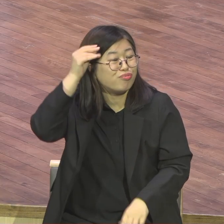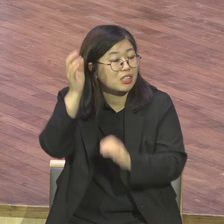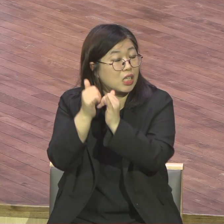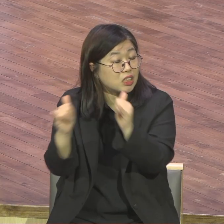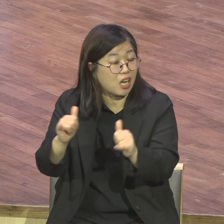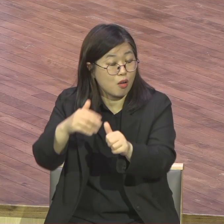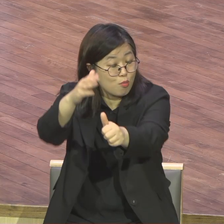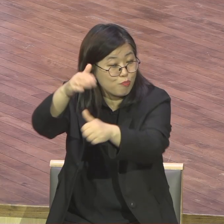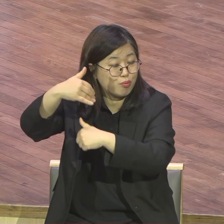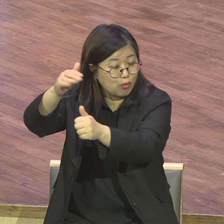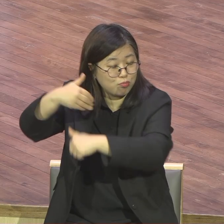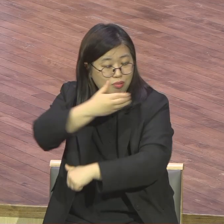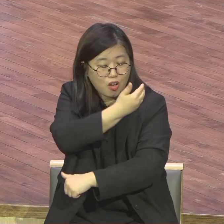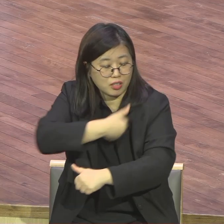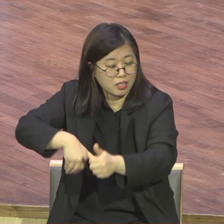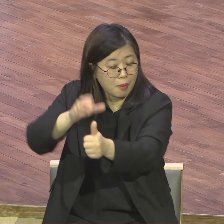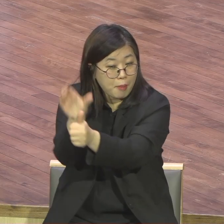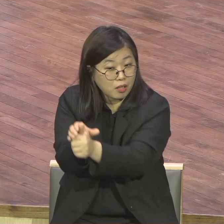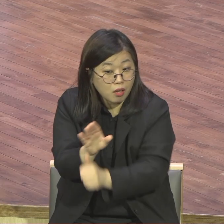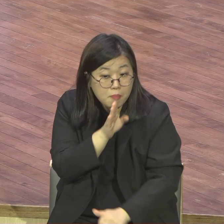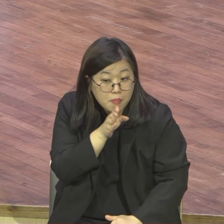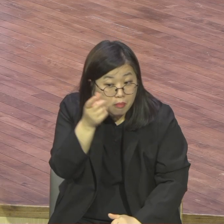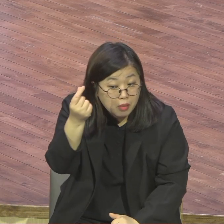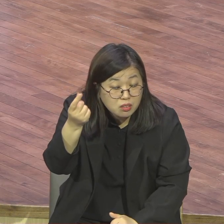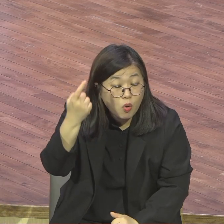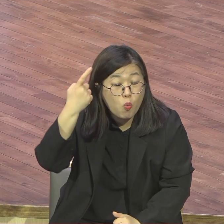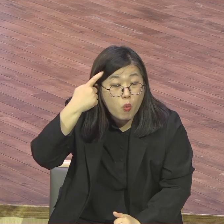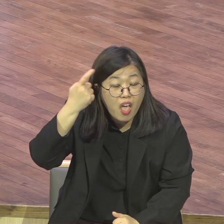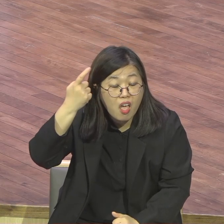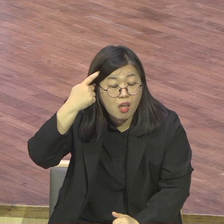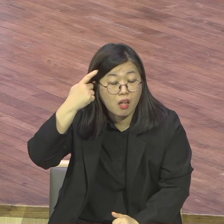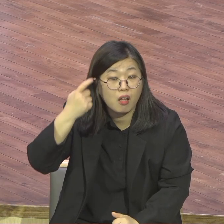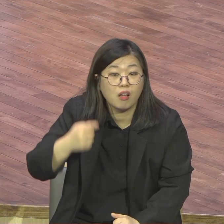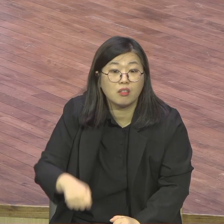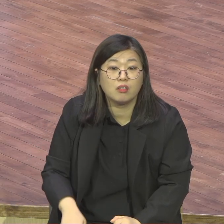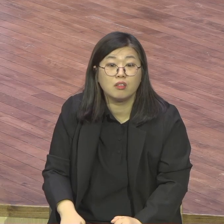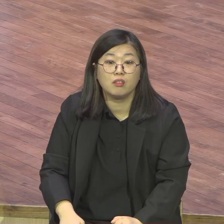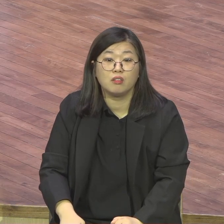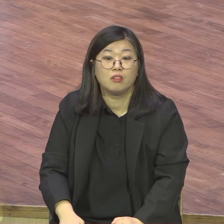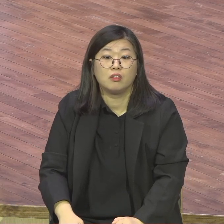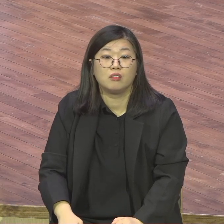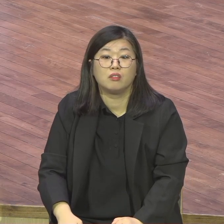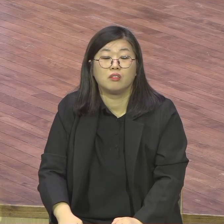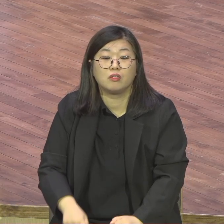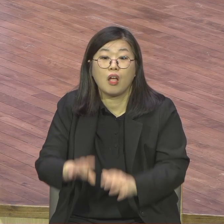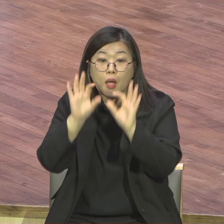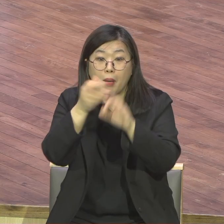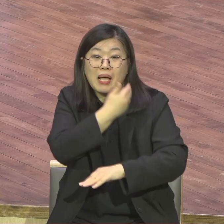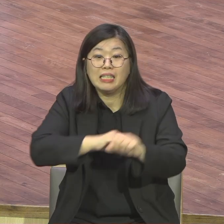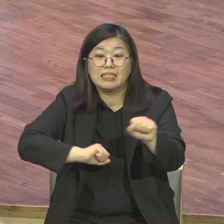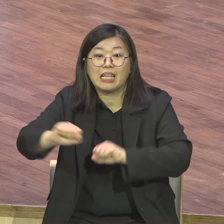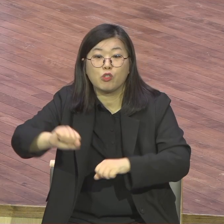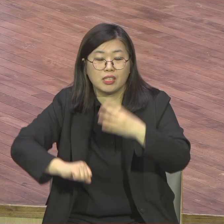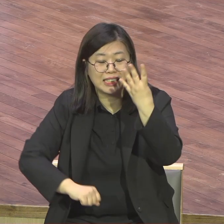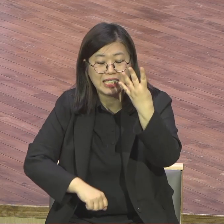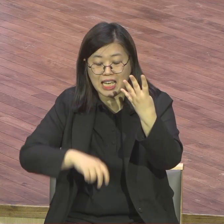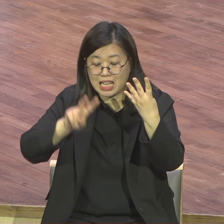7집 보면요 뭐라고 감탄하느냐 저것들 다 관리 어부들 아니냐 어떻게 이럴 수가